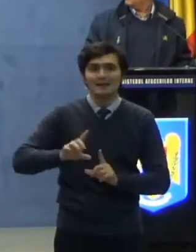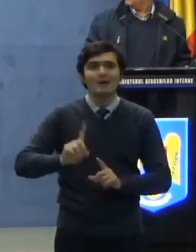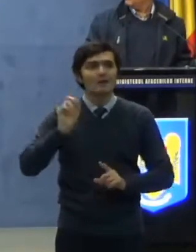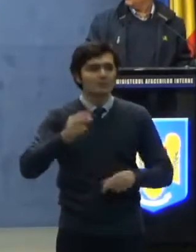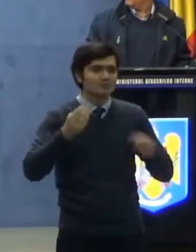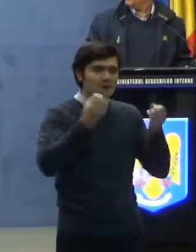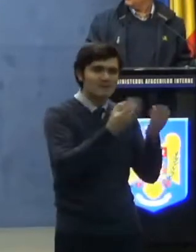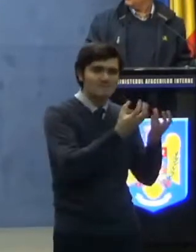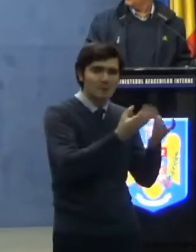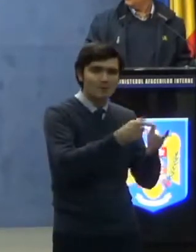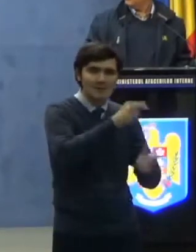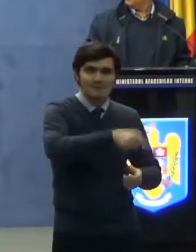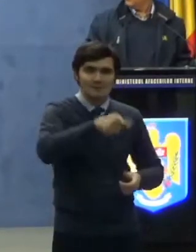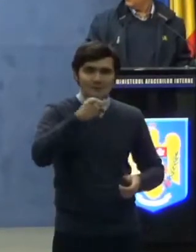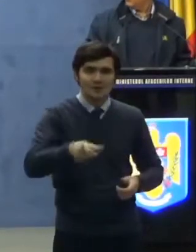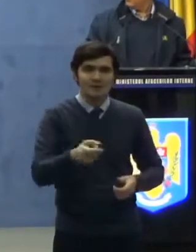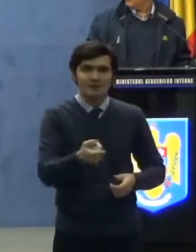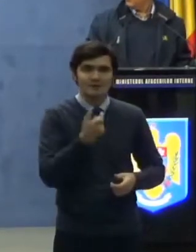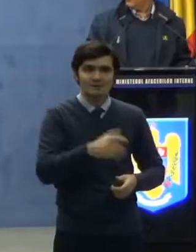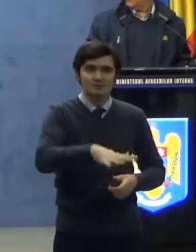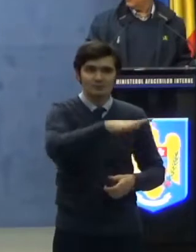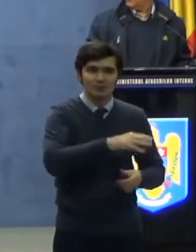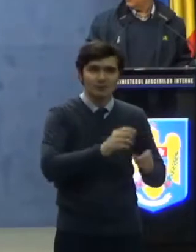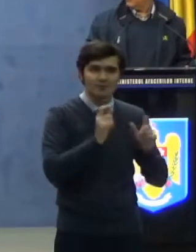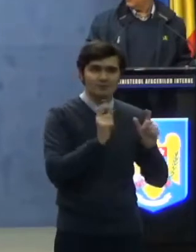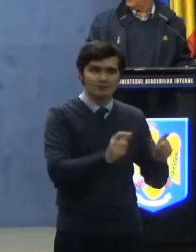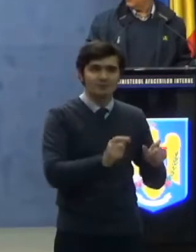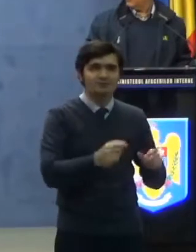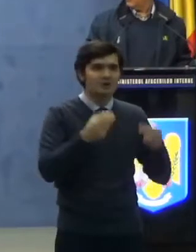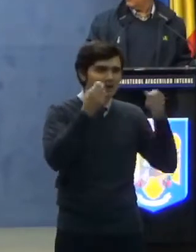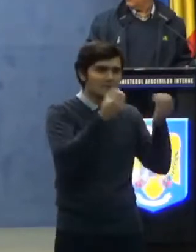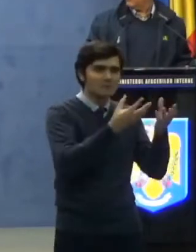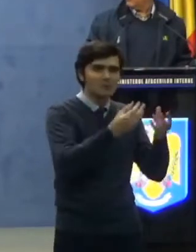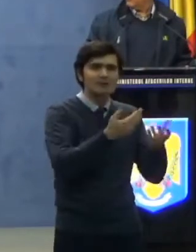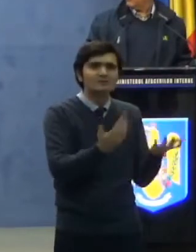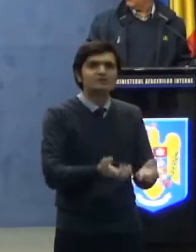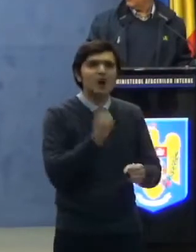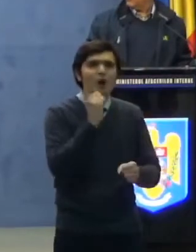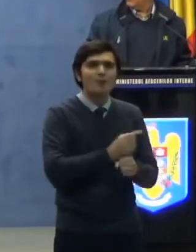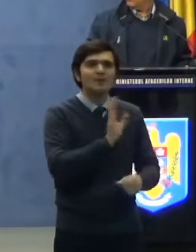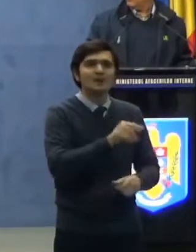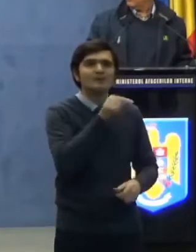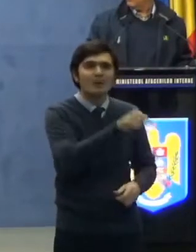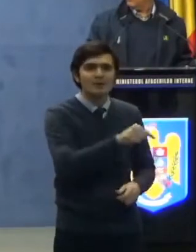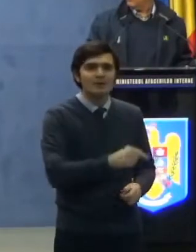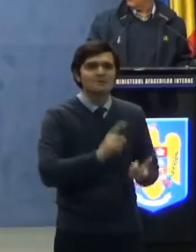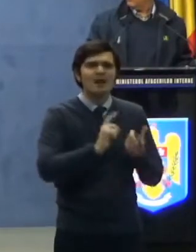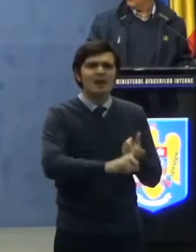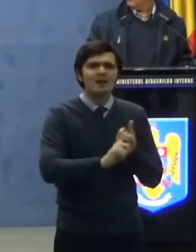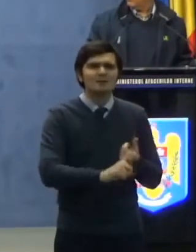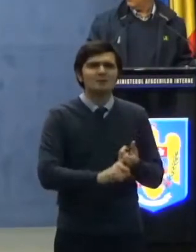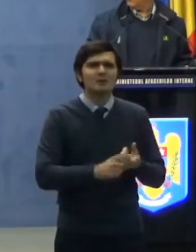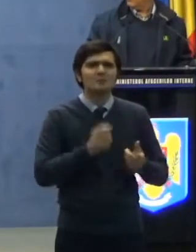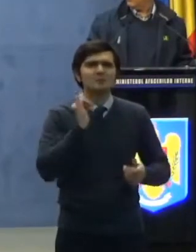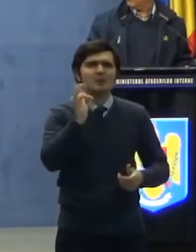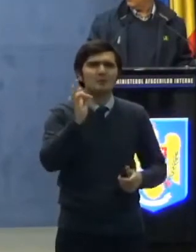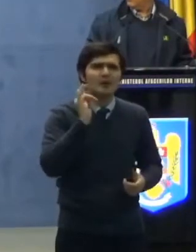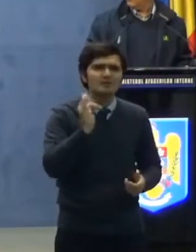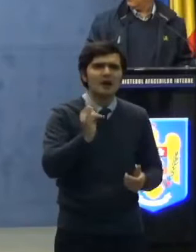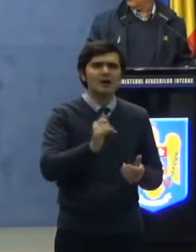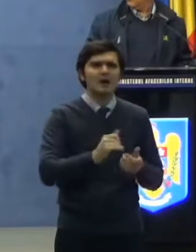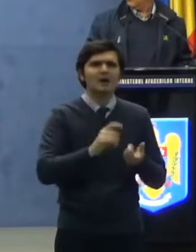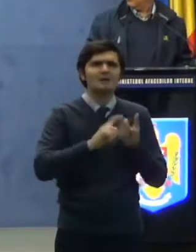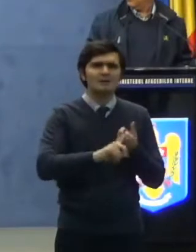cunoștința persoanelor din zona de protecție obligațiile ce le revin referitoare la deplasarea